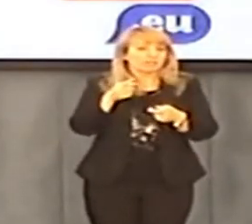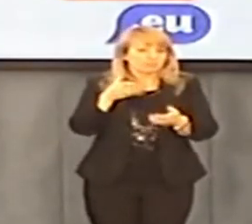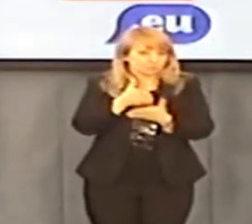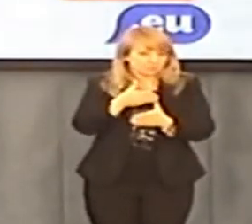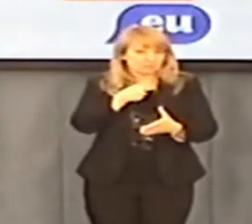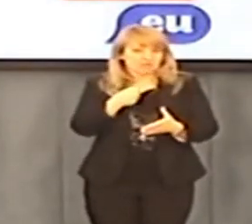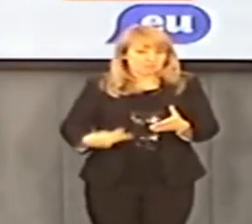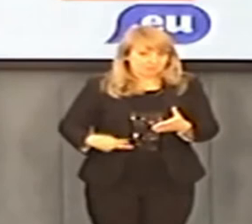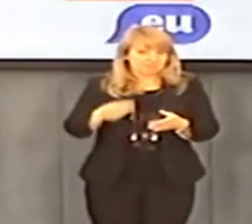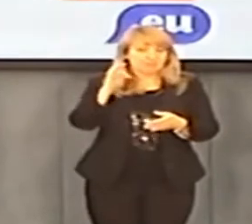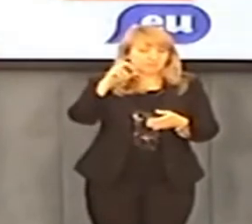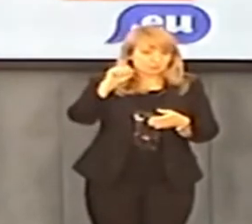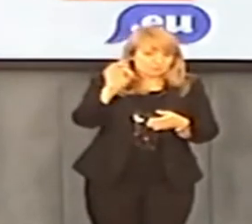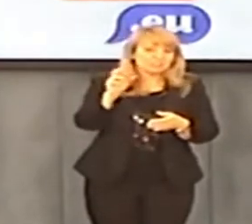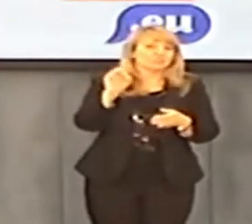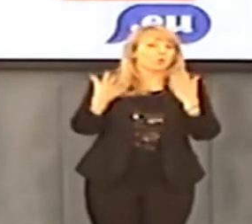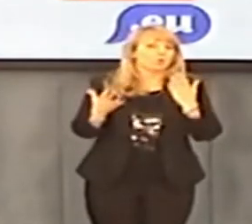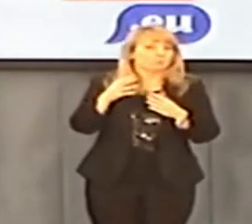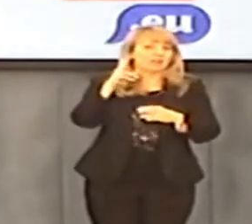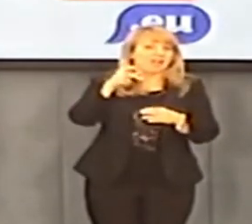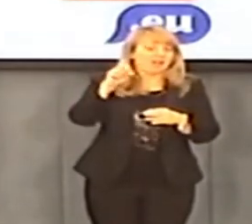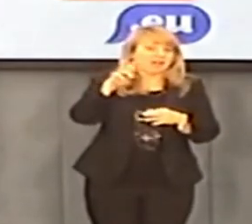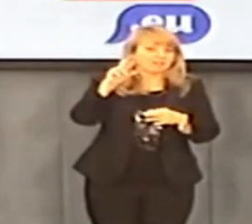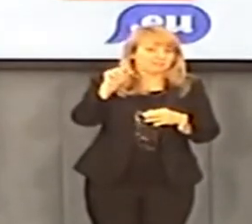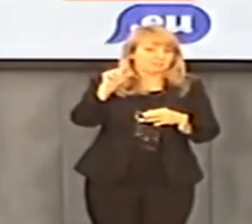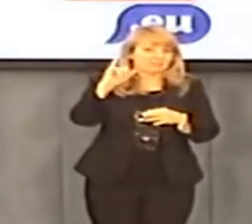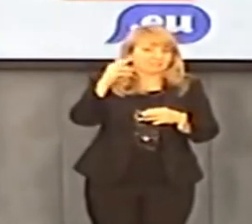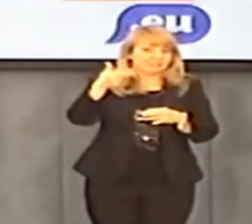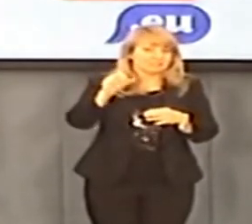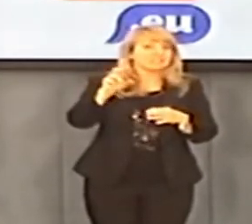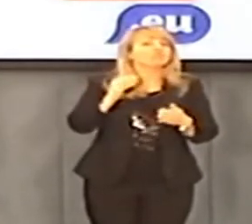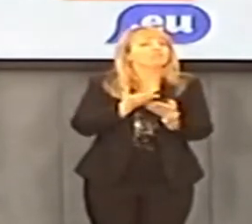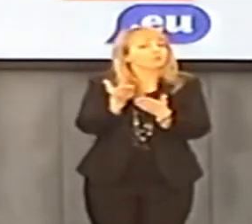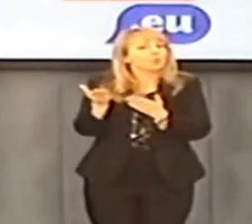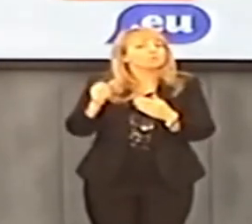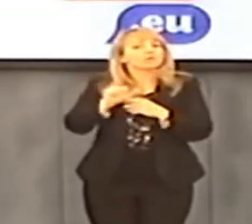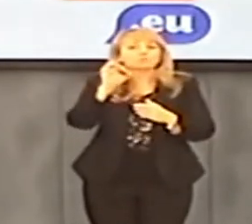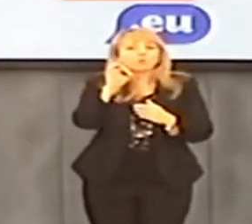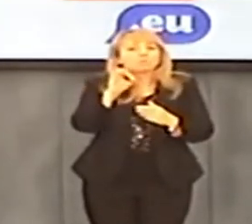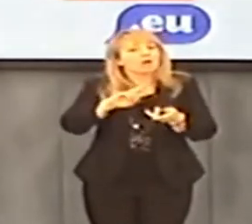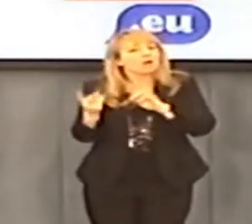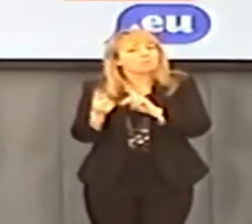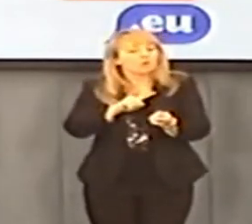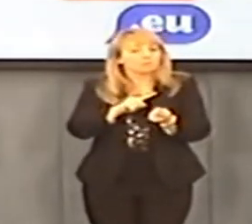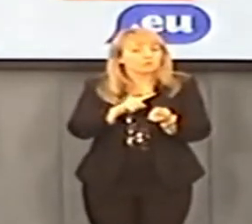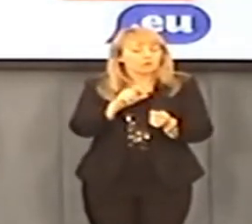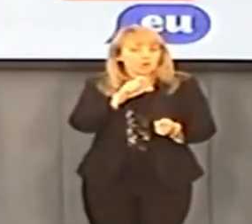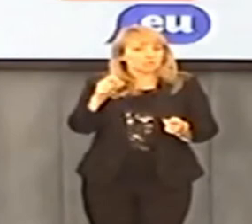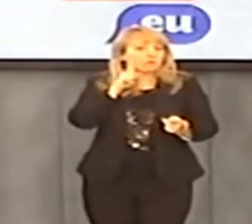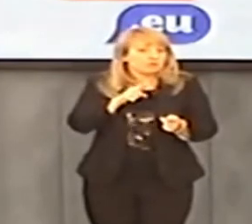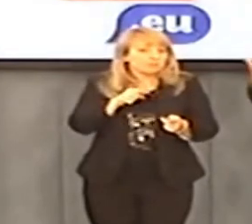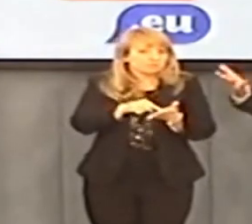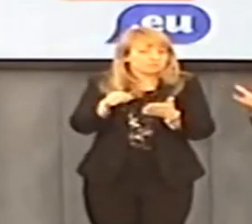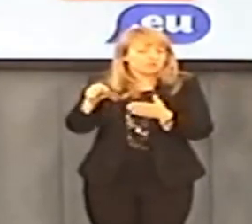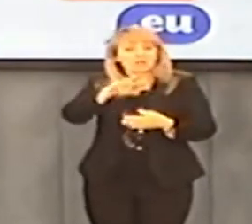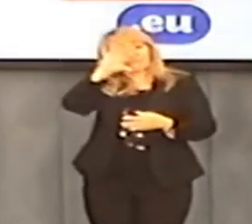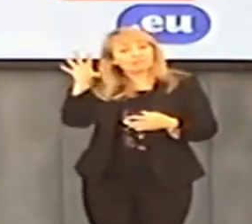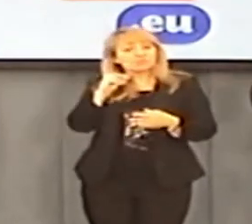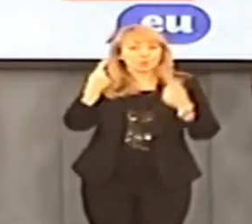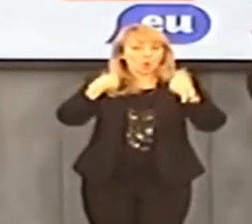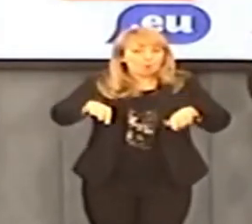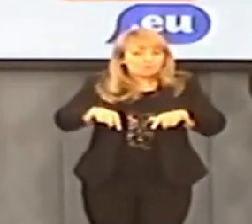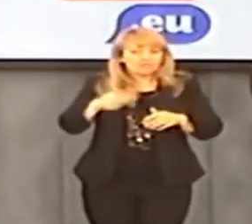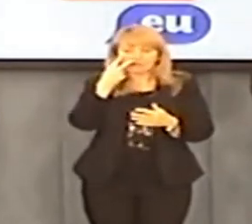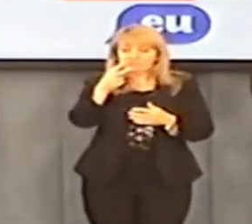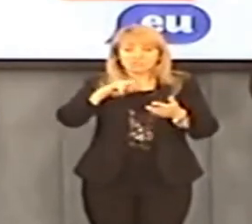będzie wynikało z tego, że się głosowało na Donalda Tuska na Dolnym Śląsku, czy na Karpińskiego na Lubelszczyźnie? Czy będzie wynikało z tego, że ten wniosek jest